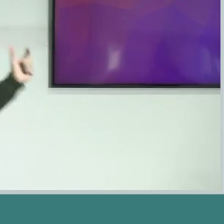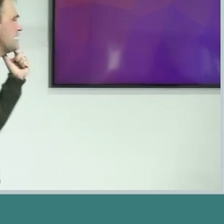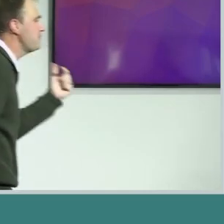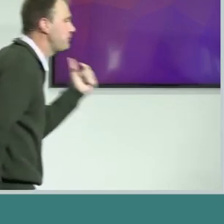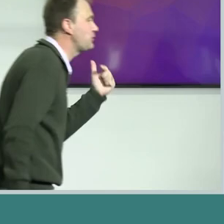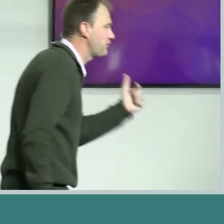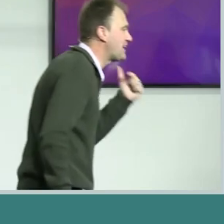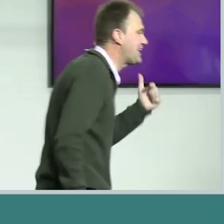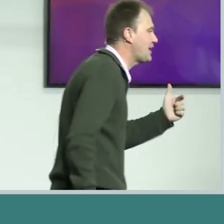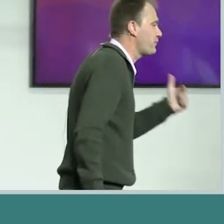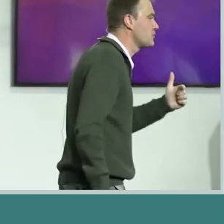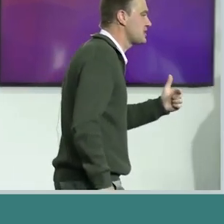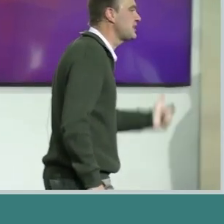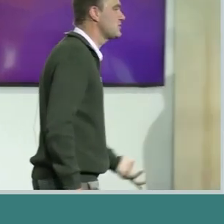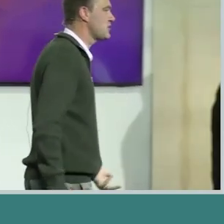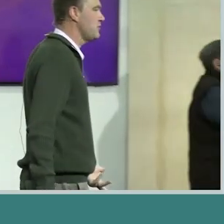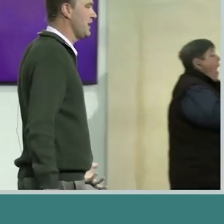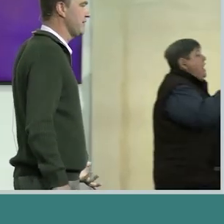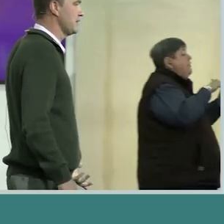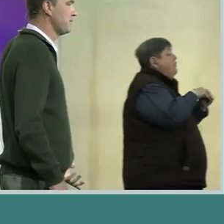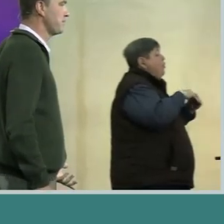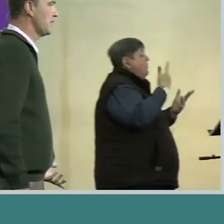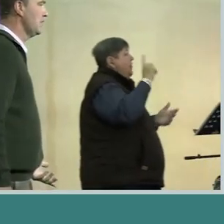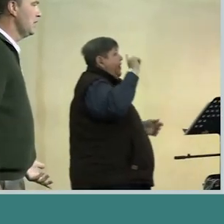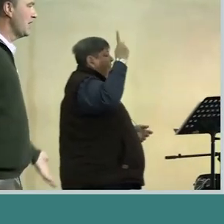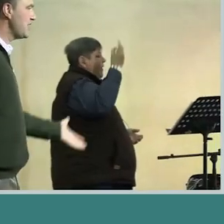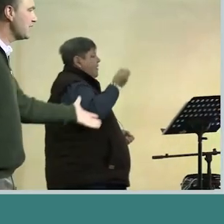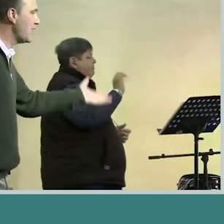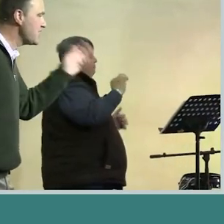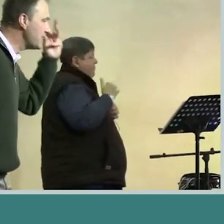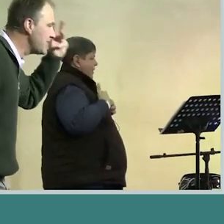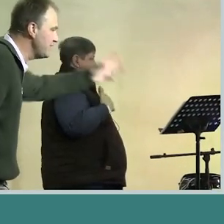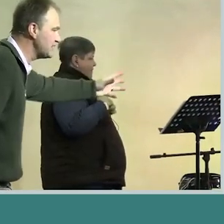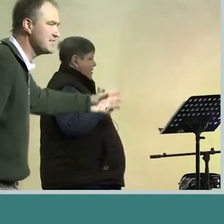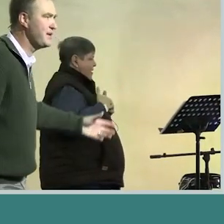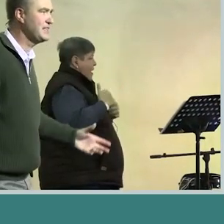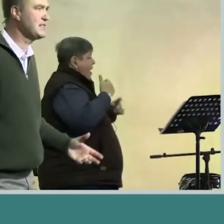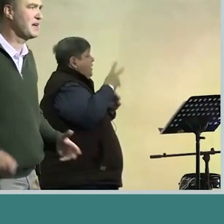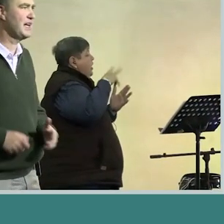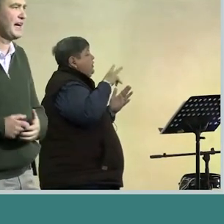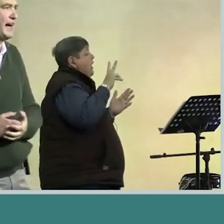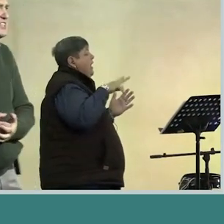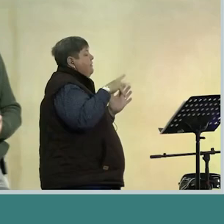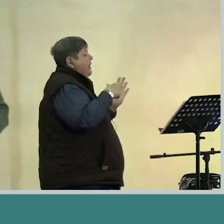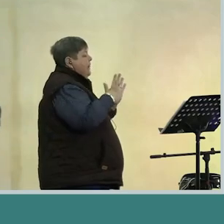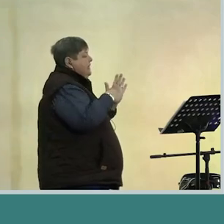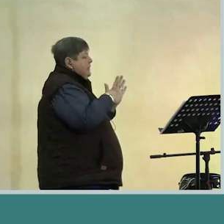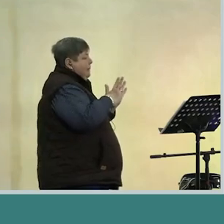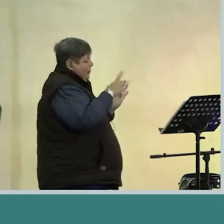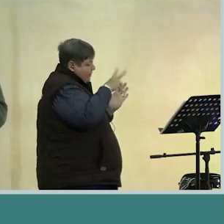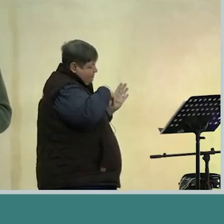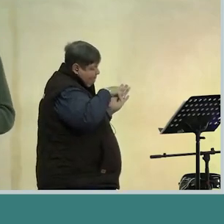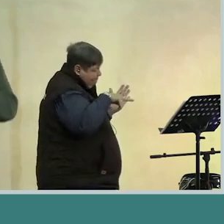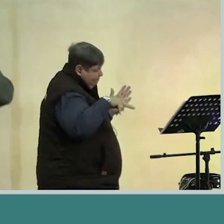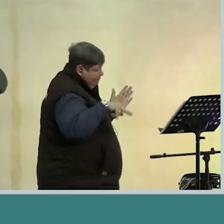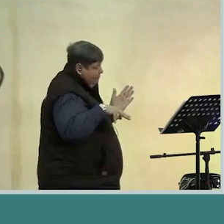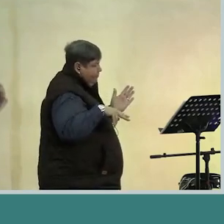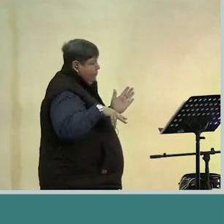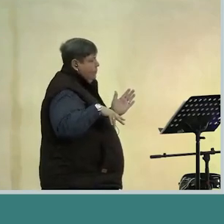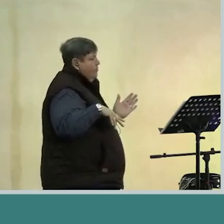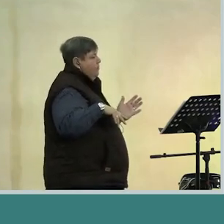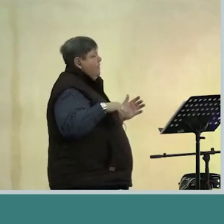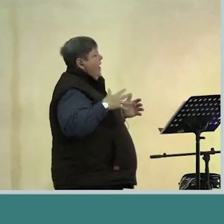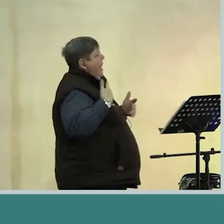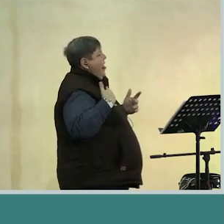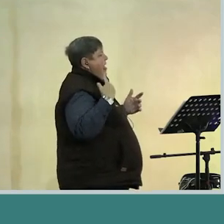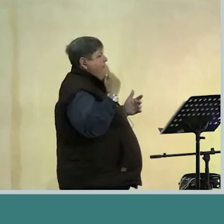is die invloed wat die heren vir ons keer ons samenlewe as jy as jy dit dier nieuwe testamentiese brille kyk as jy kyk na na wat om